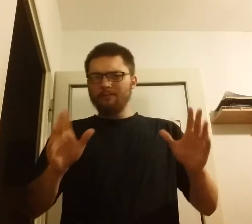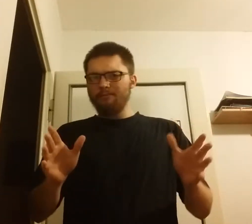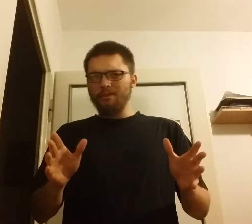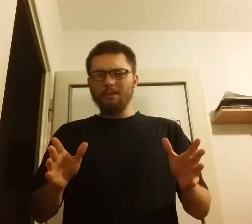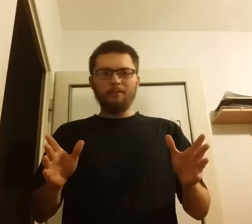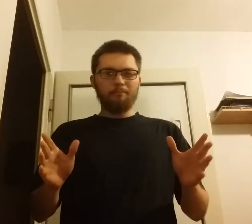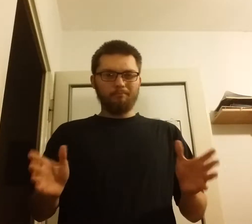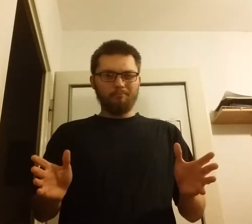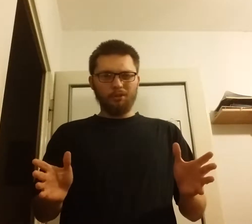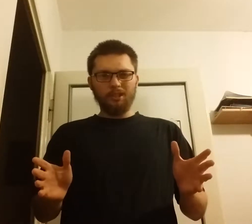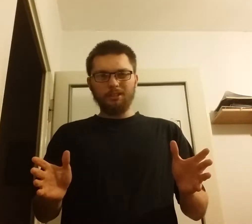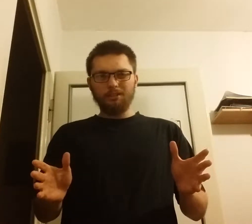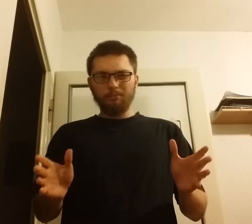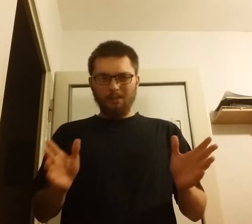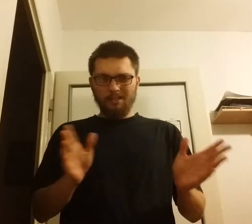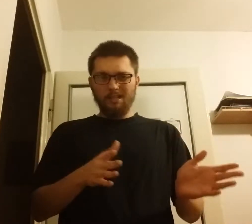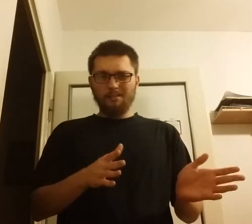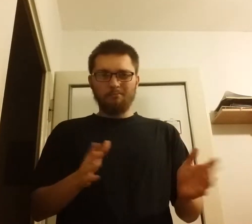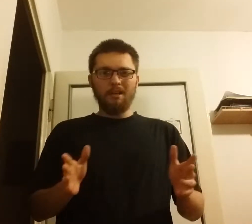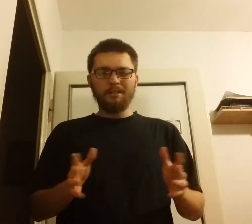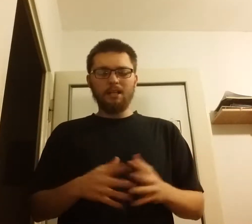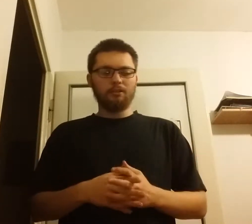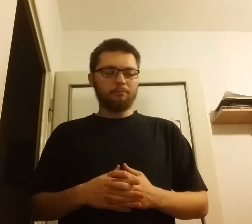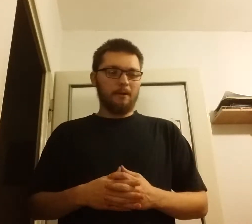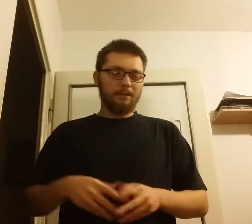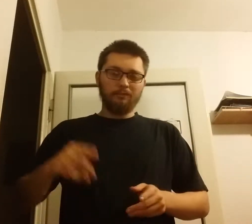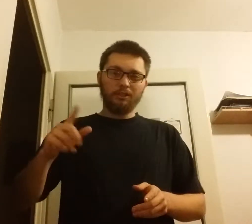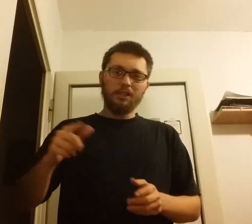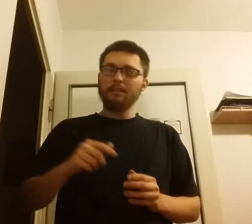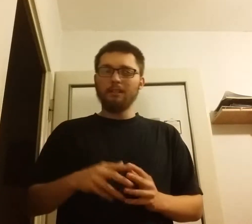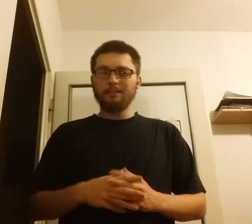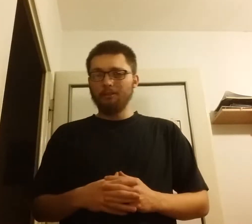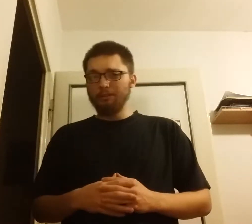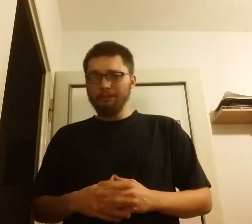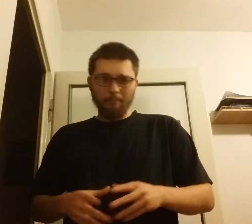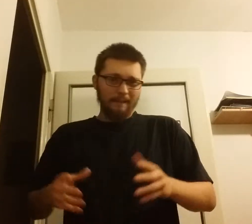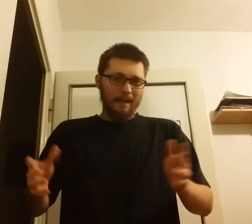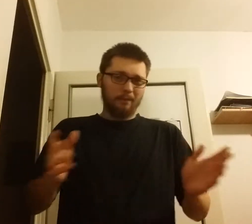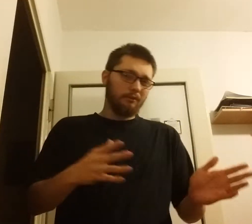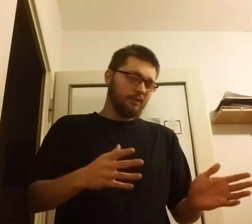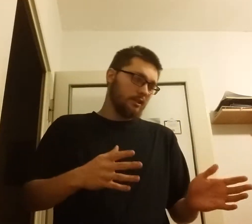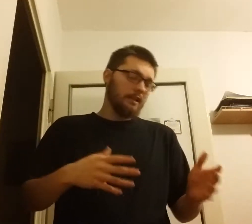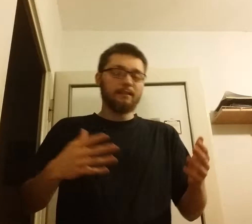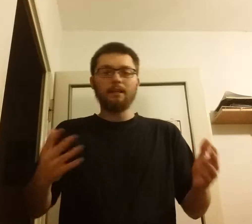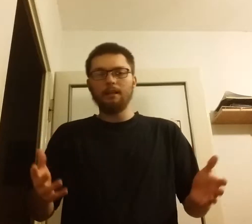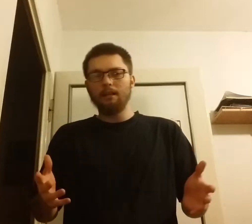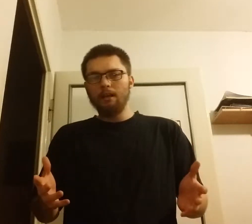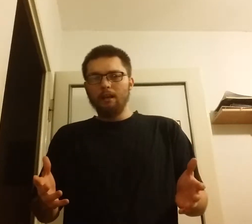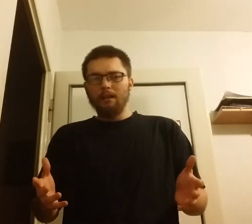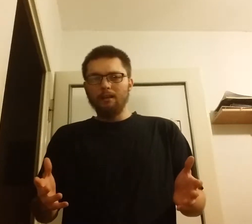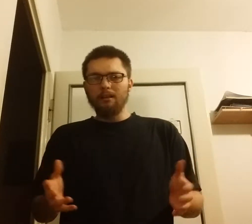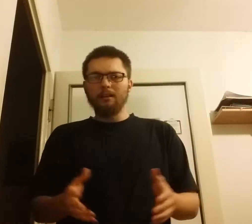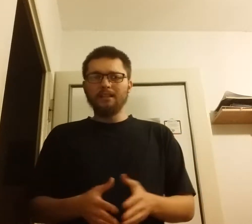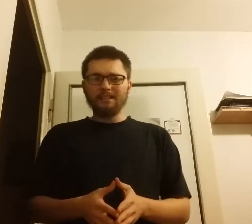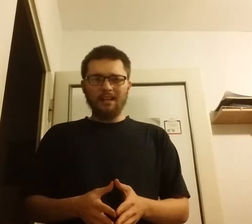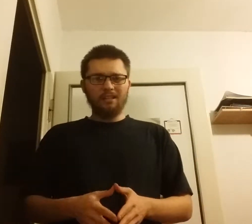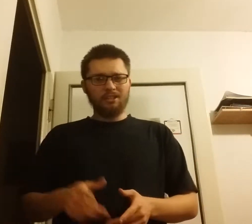Wy możecie sobie ten materiał odpalić właśnie 11 listopada, albo wcześniej, zależy